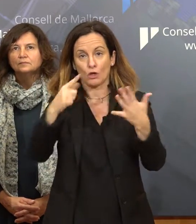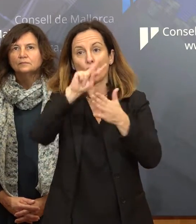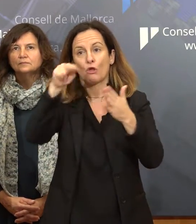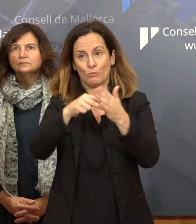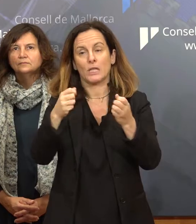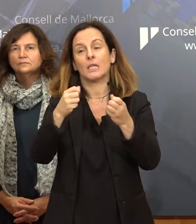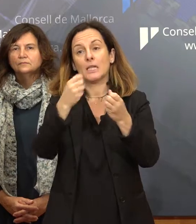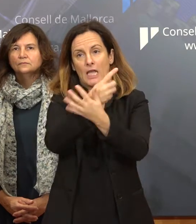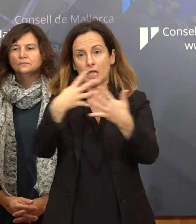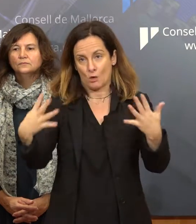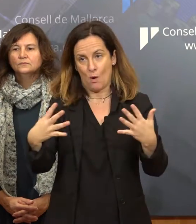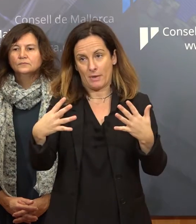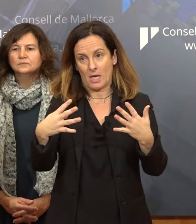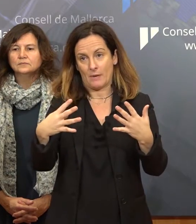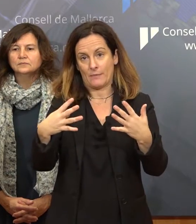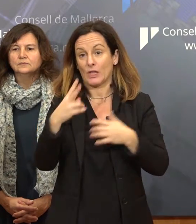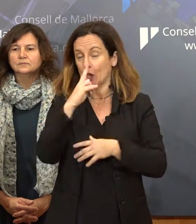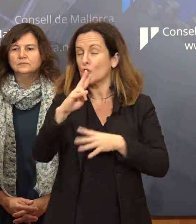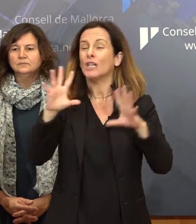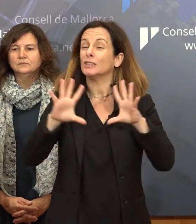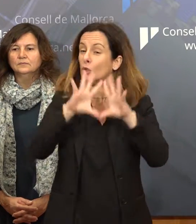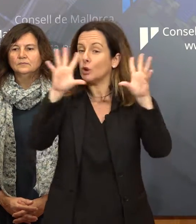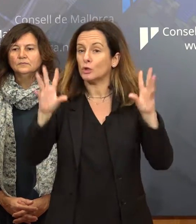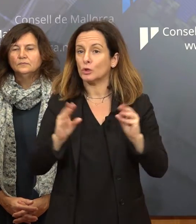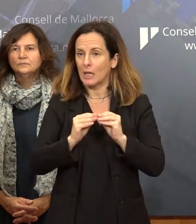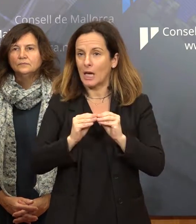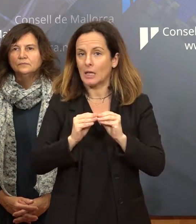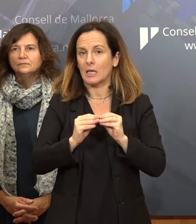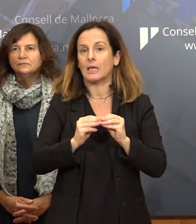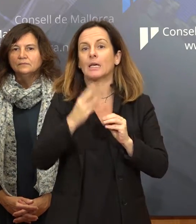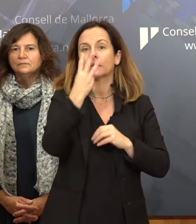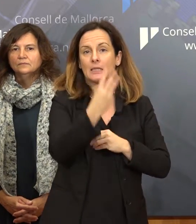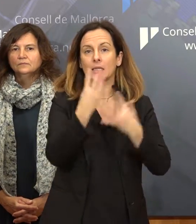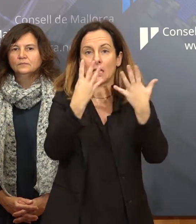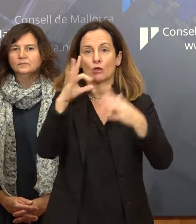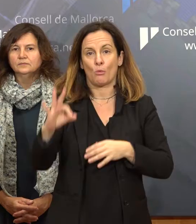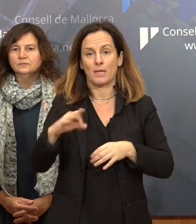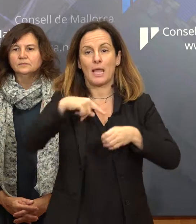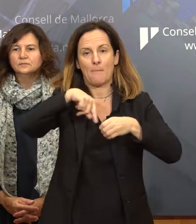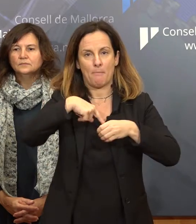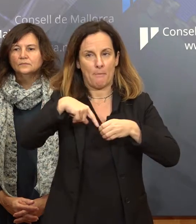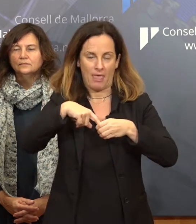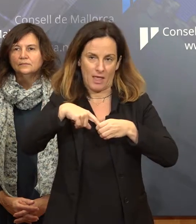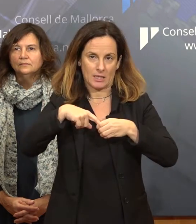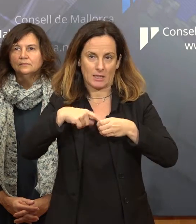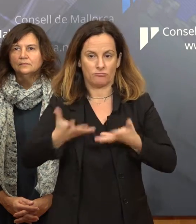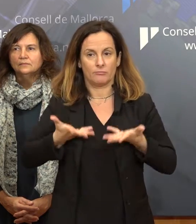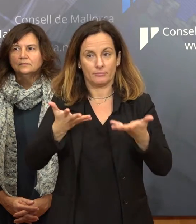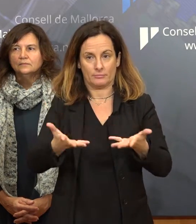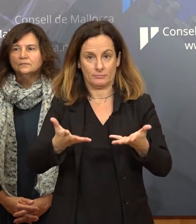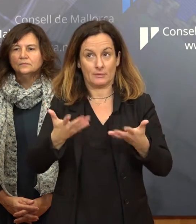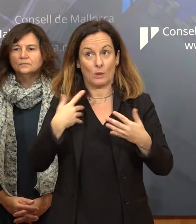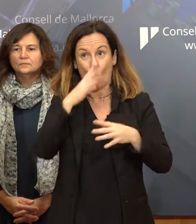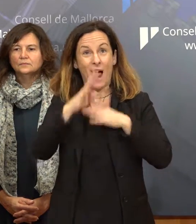i en total pensam que traurem a l'IMAS un total de 390 places en el final de la